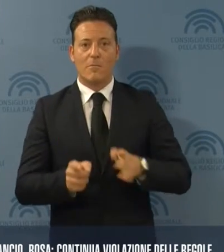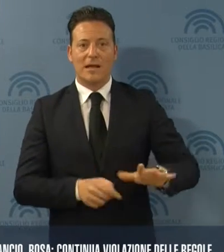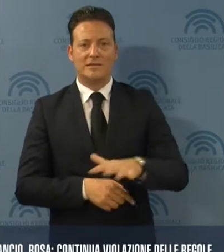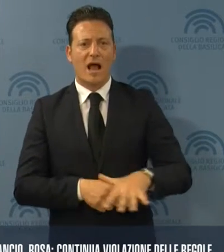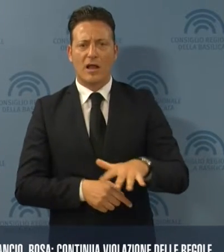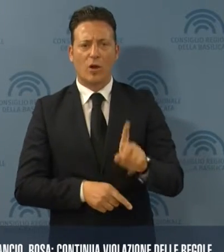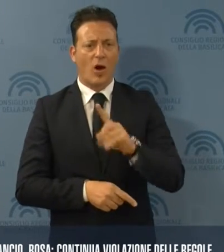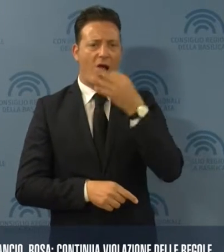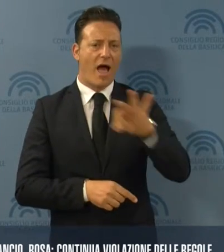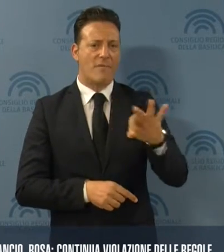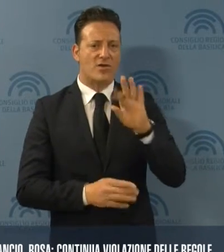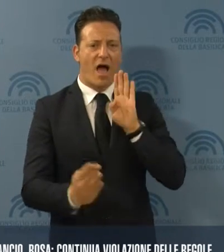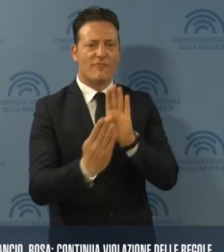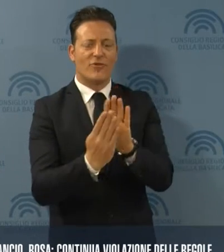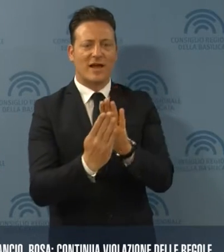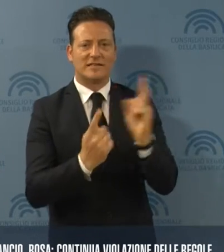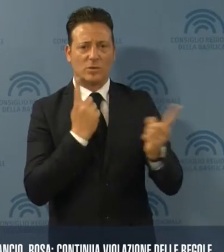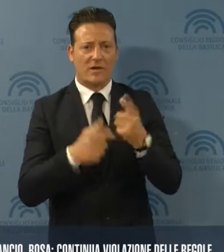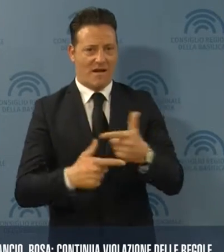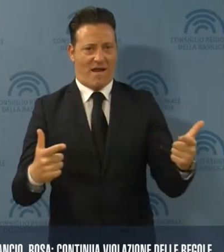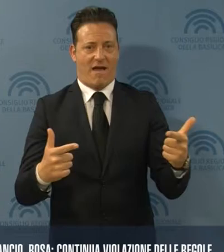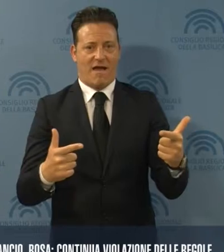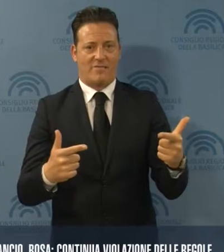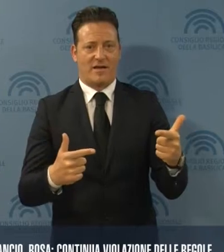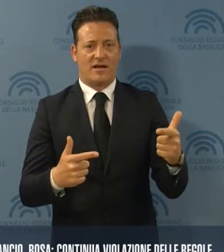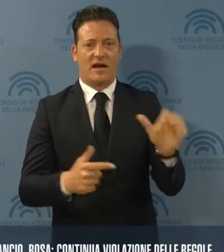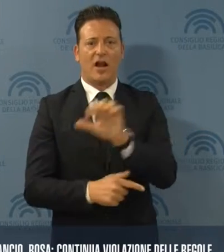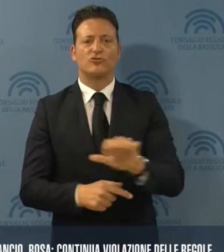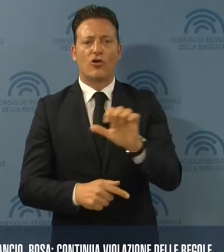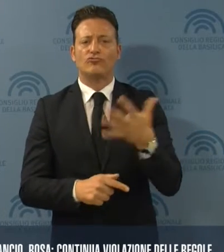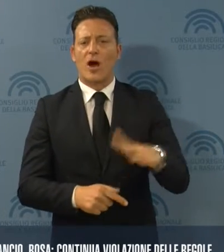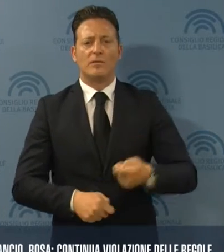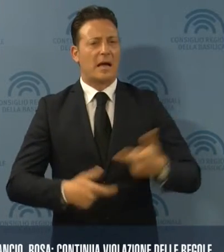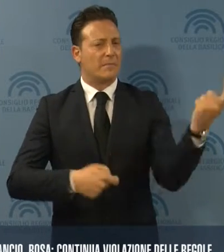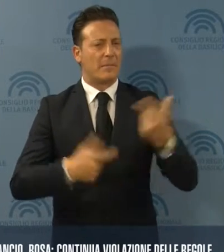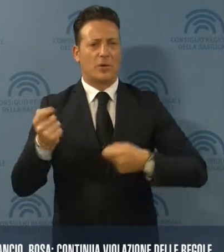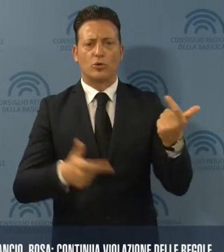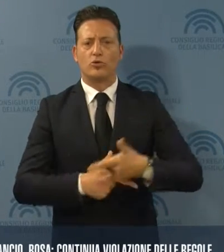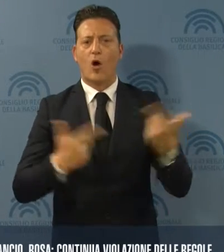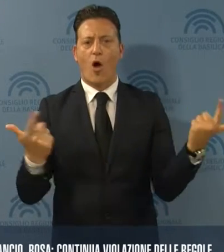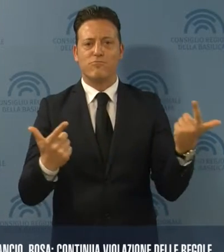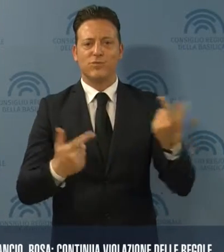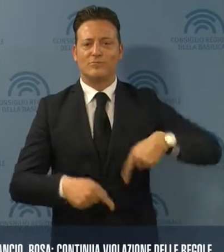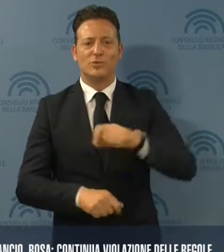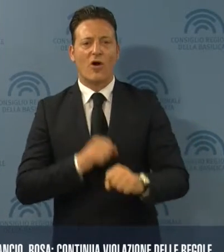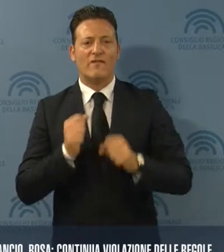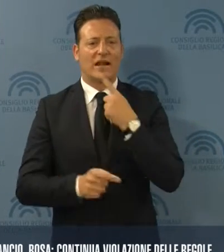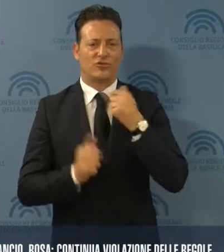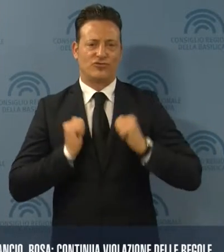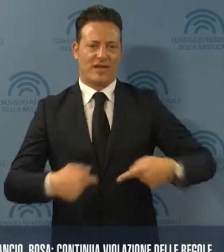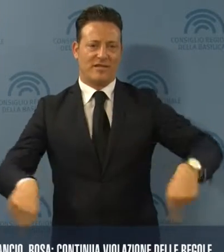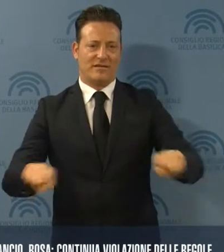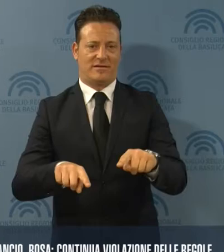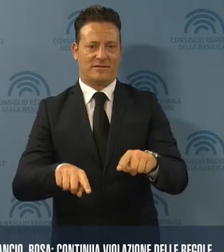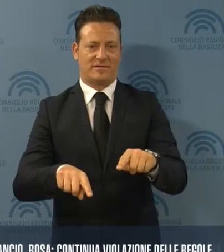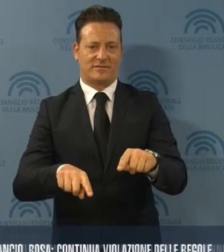non sa affrontare la drammaticità della situazione. La Regione ha sperperato troppo e le uniche vittime saranno i cittadini.